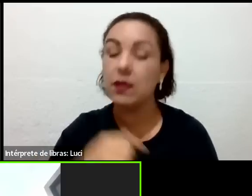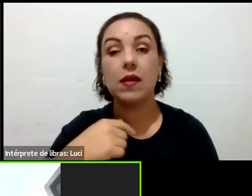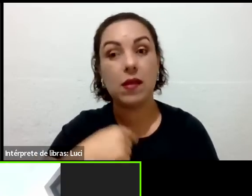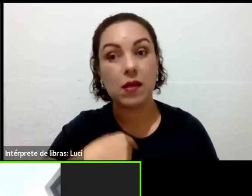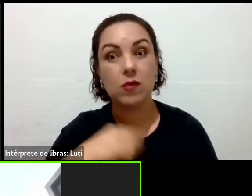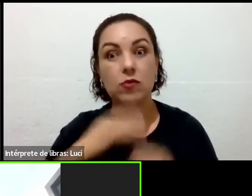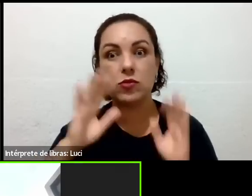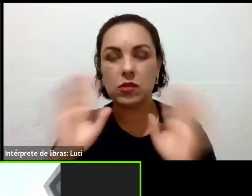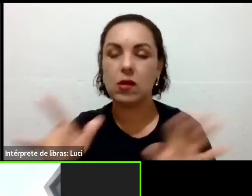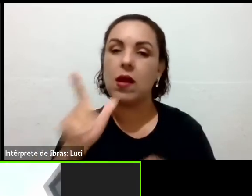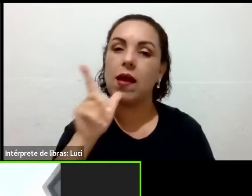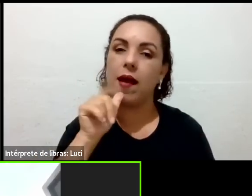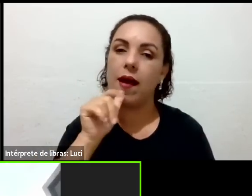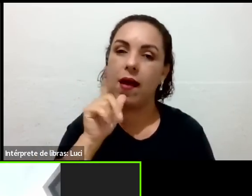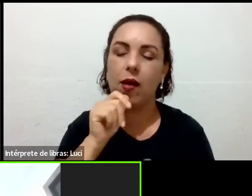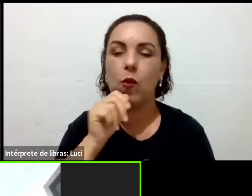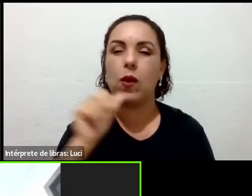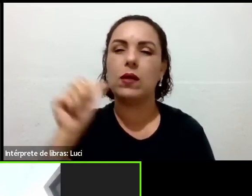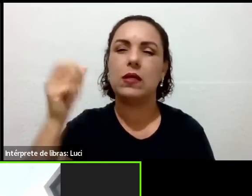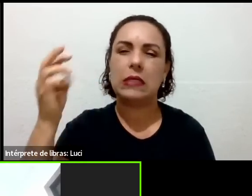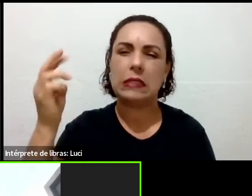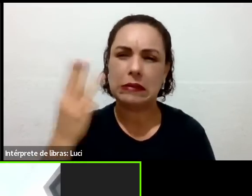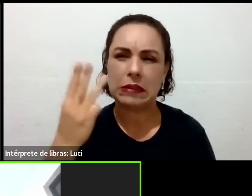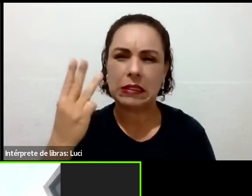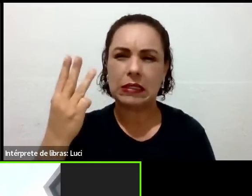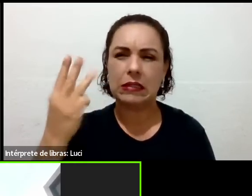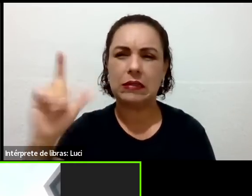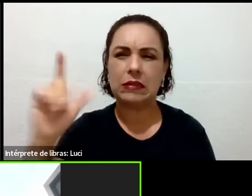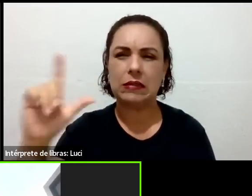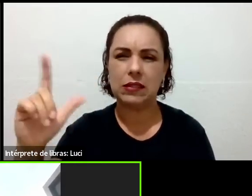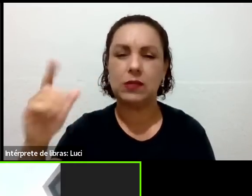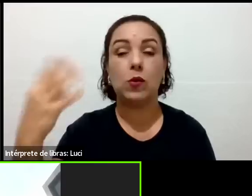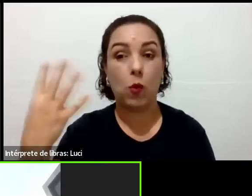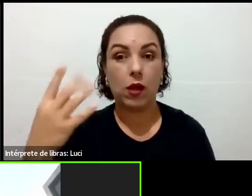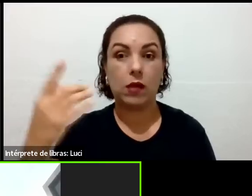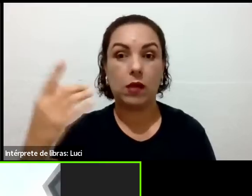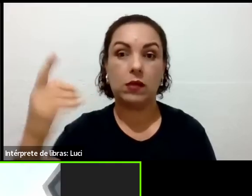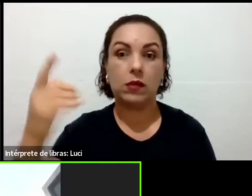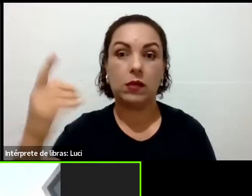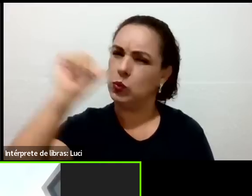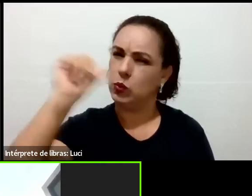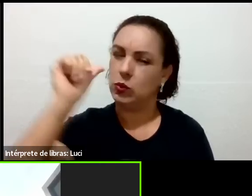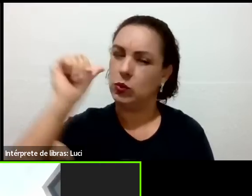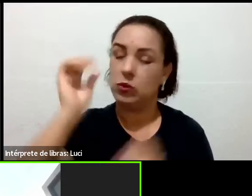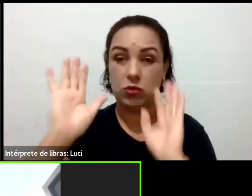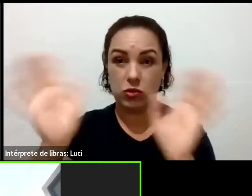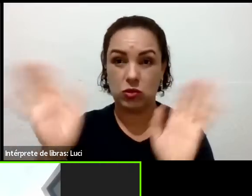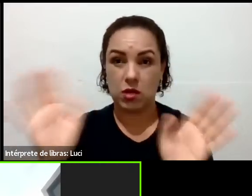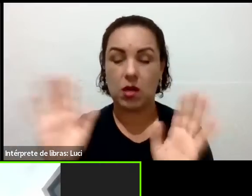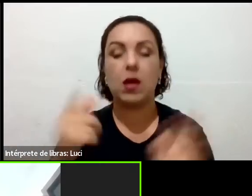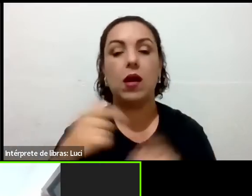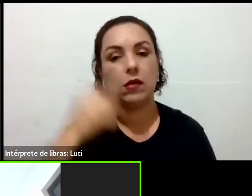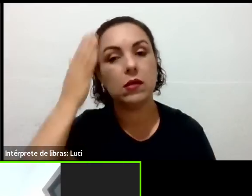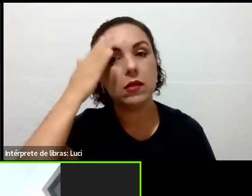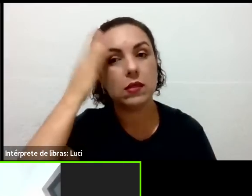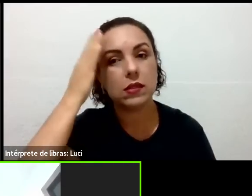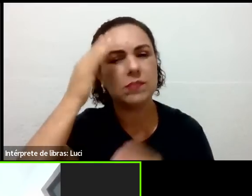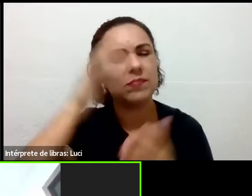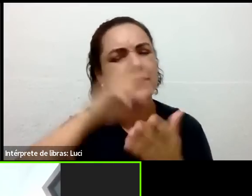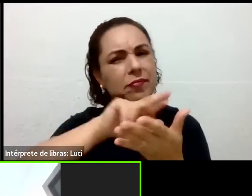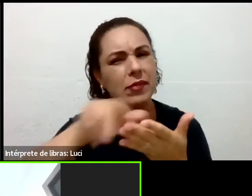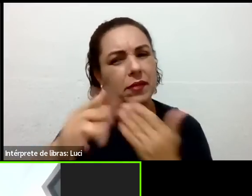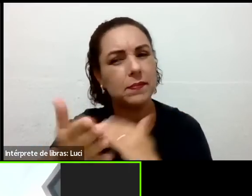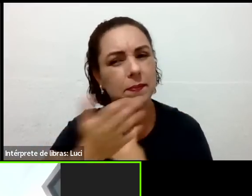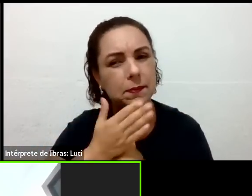por dia, né? Eu sei da importância da água, sei da limpeza, das proteínas, tudo que ela oferece. Mas, para mim, é uma